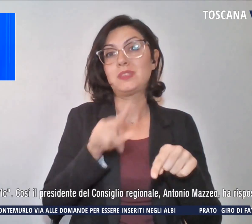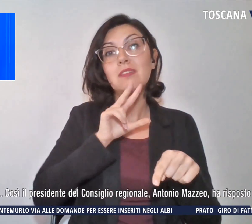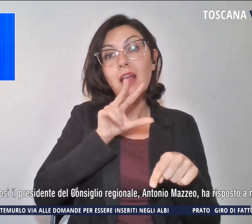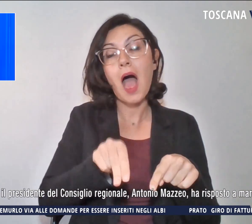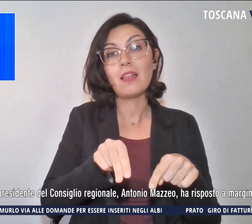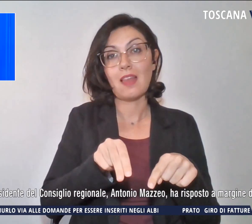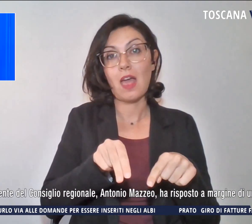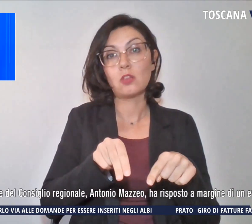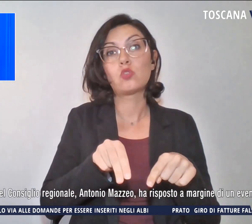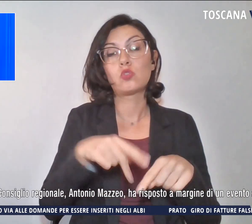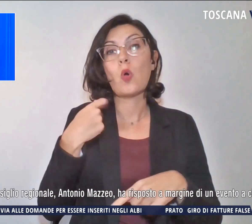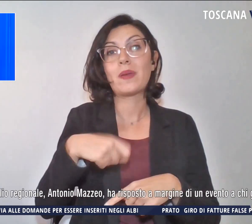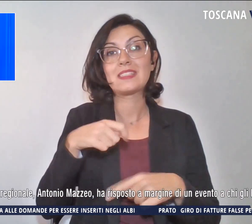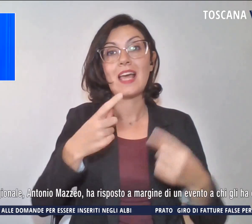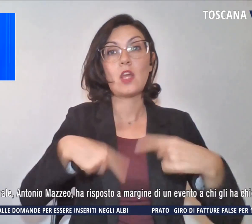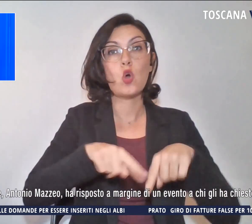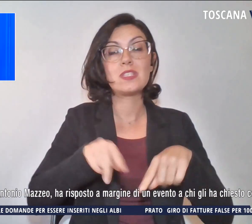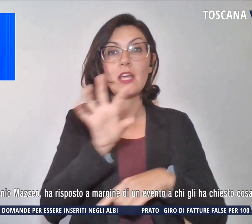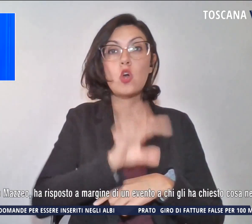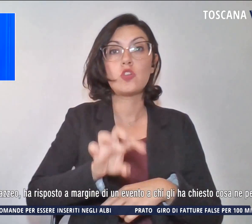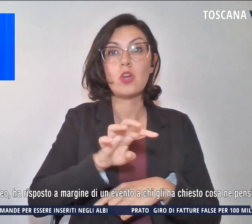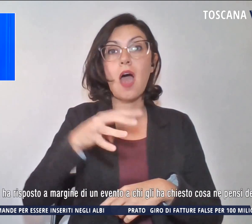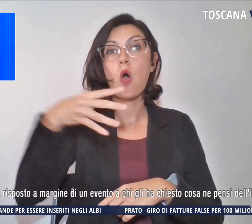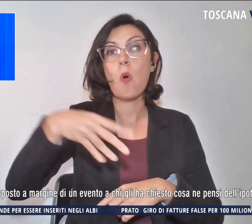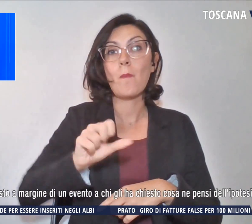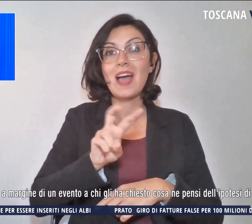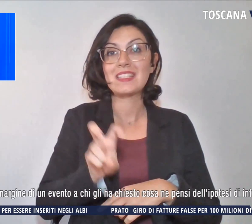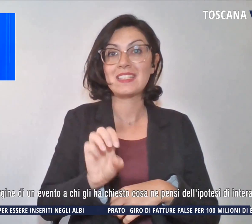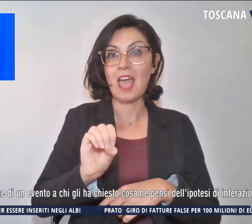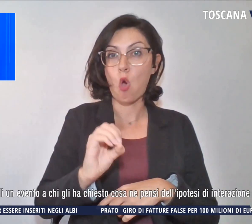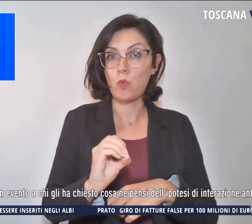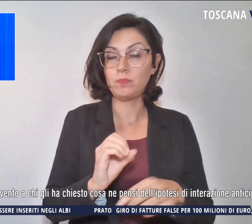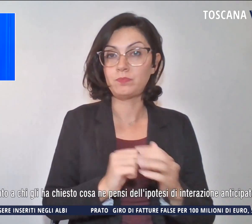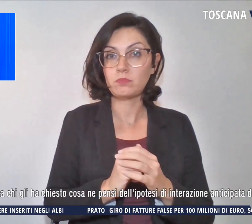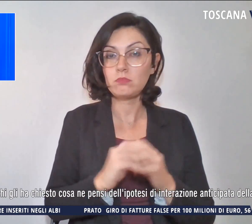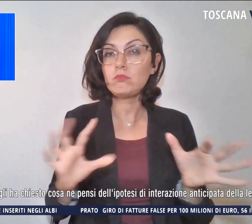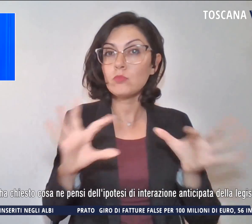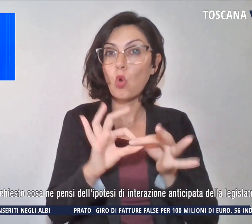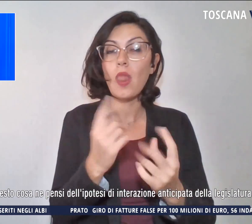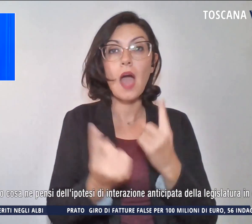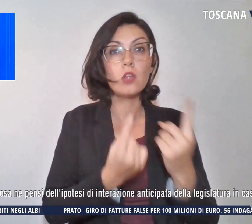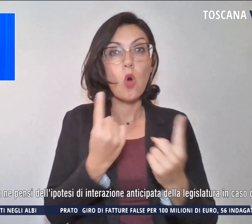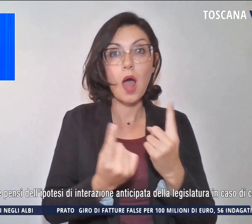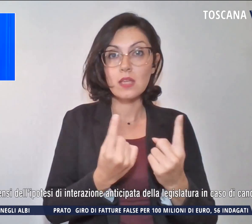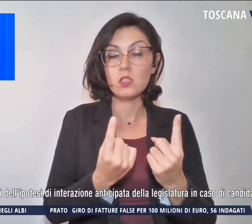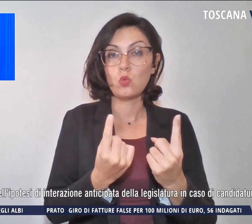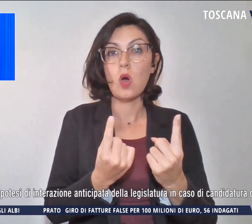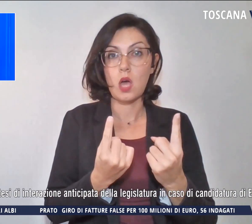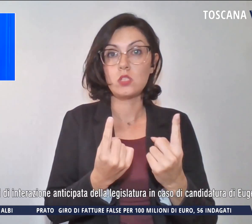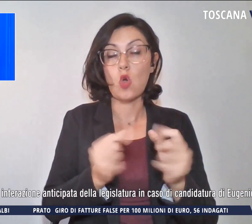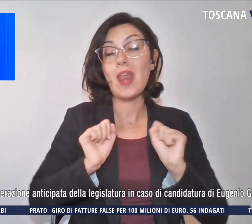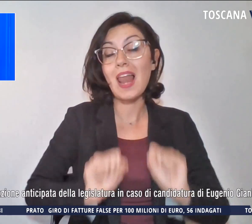Presidente del Consiglio regionale Antonio Mazzeo sulla vicenda legata alla possibile